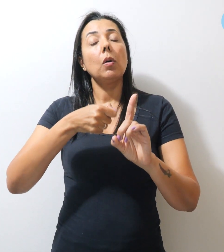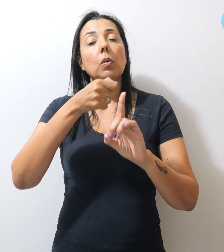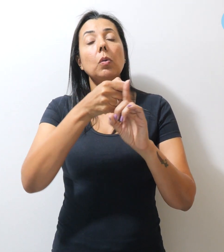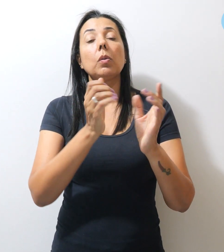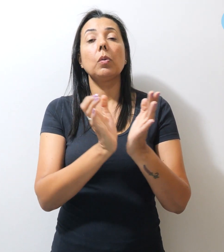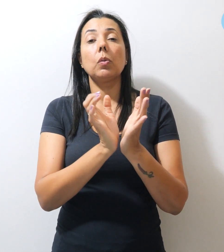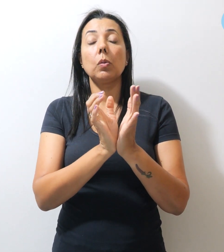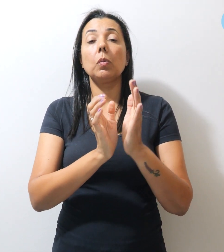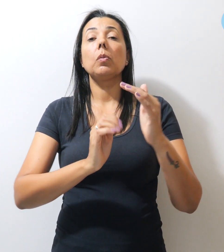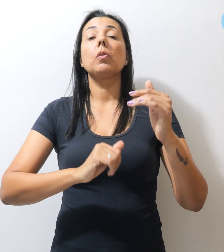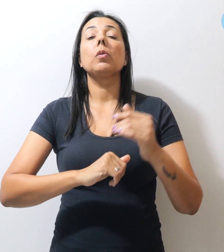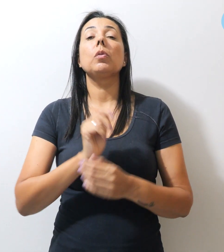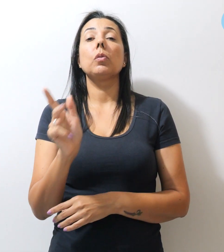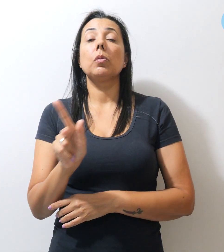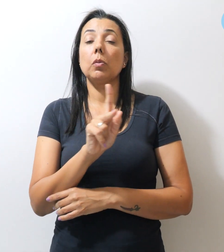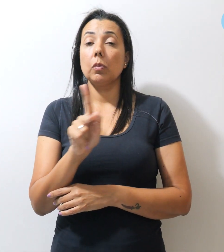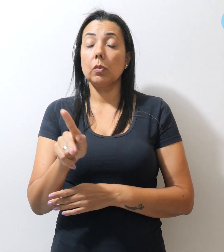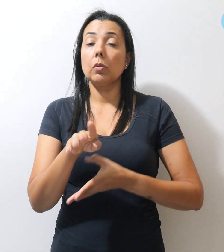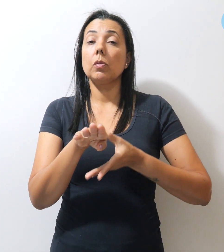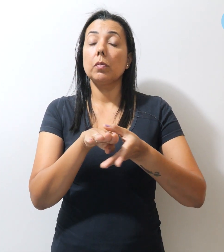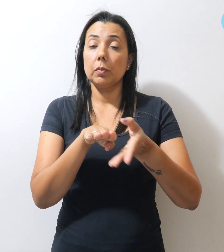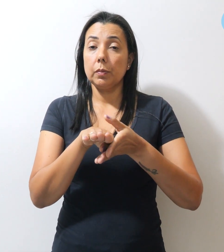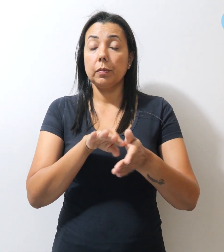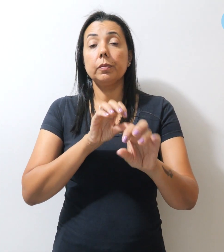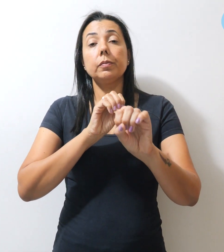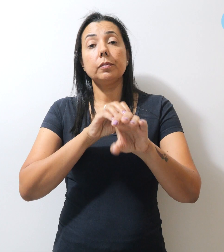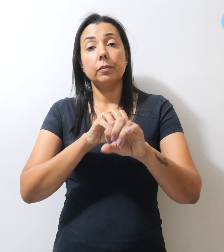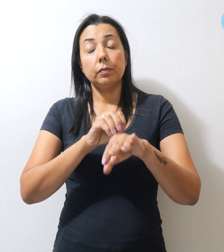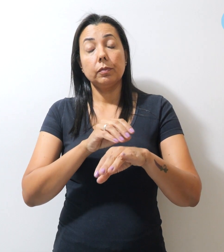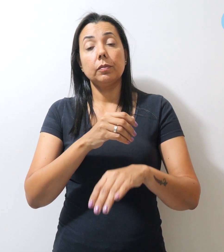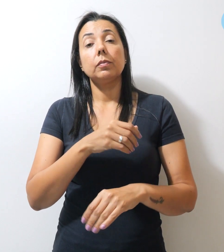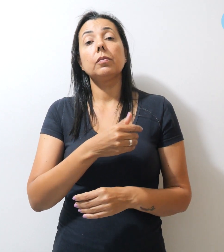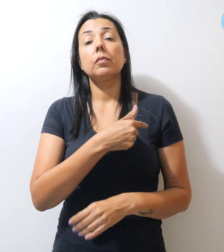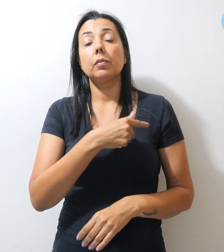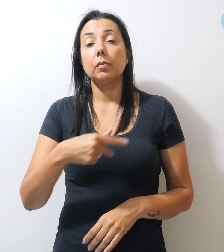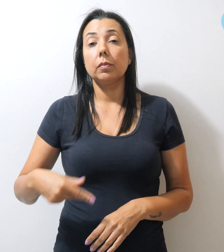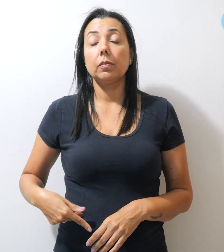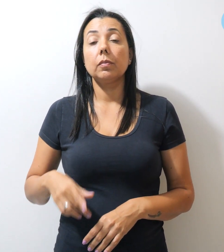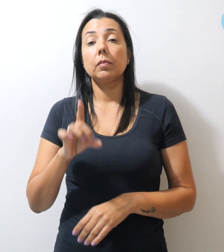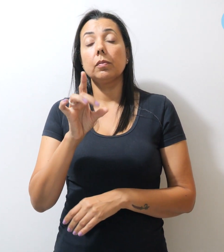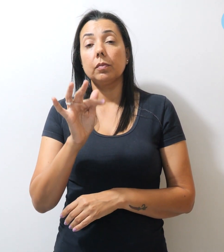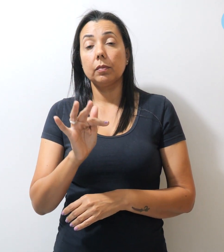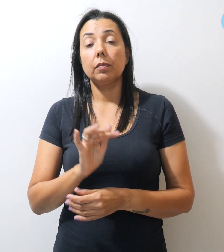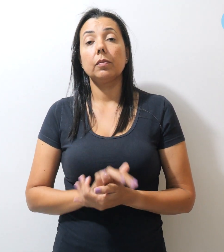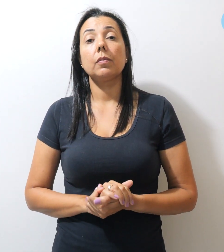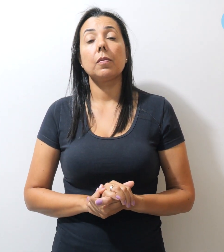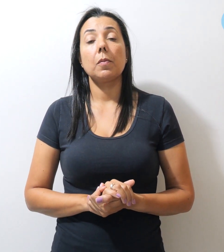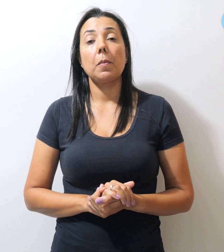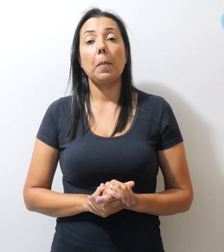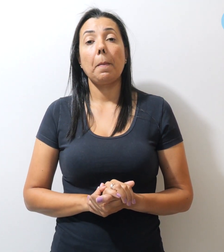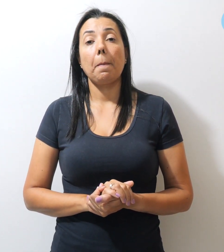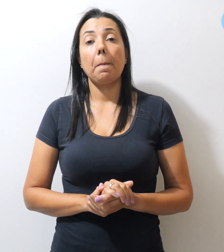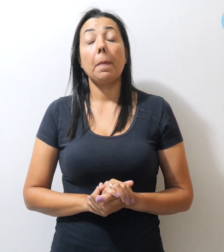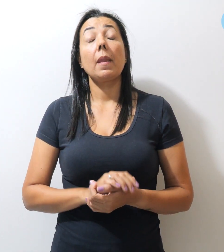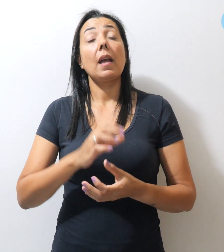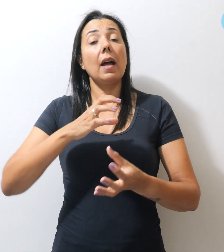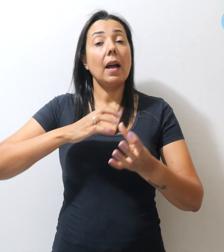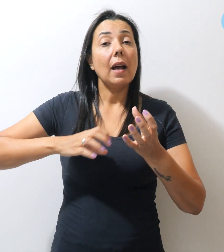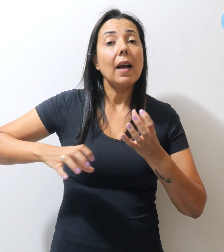professores e orientadores educacionais da rede pública do Distrito Federal. Essa greve, que se